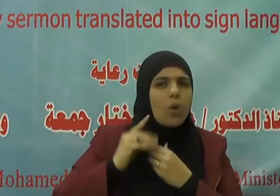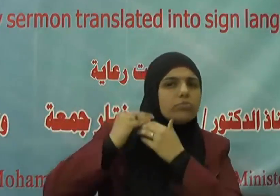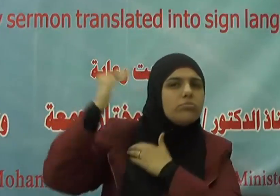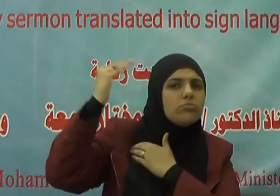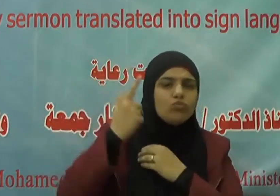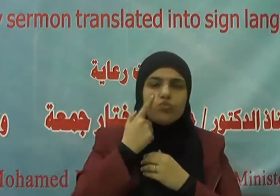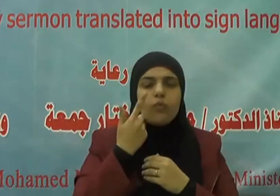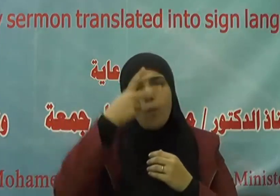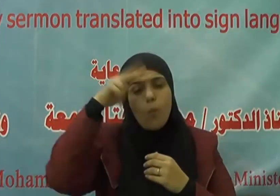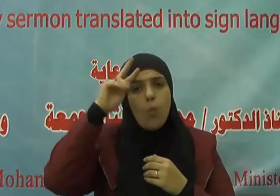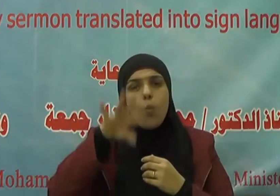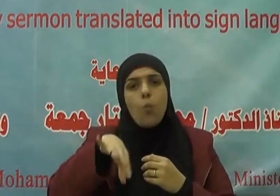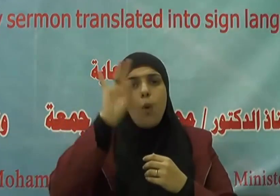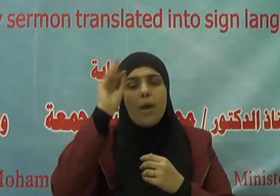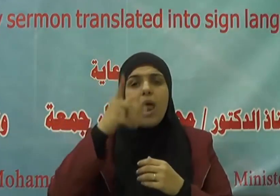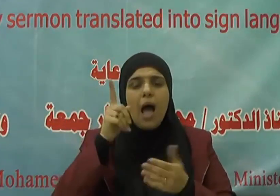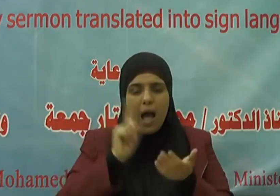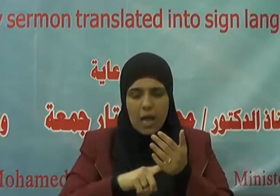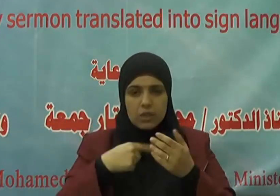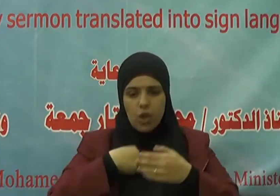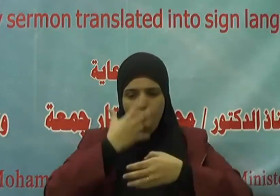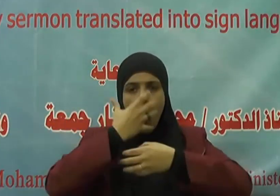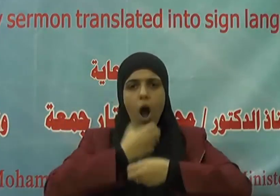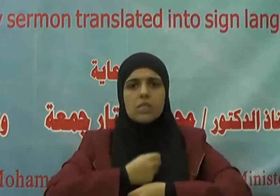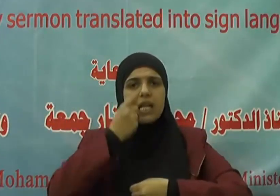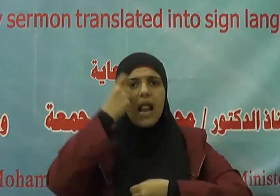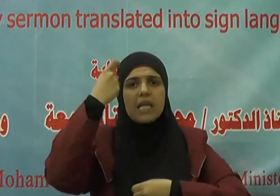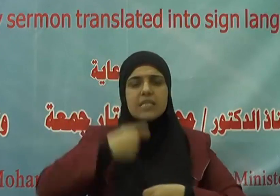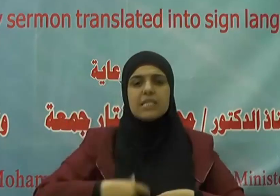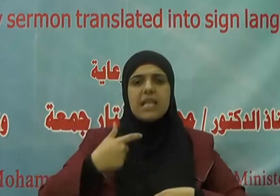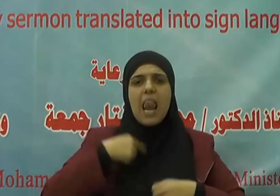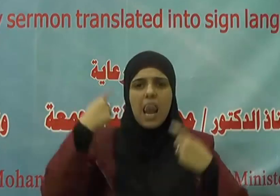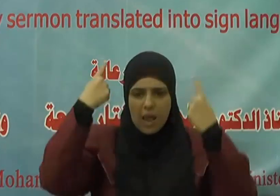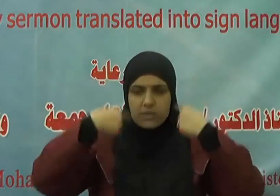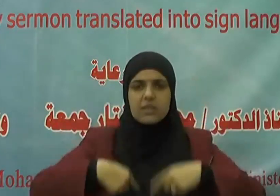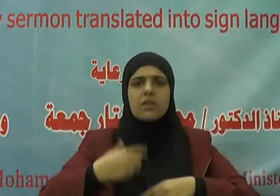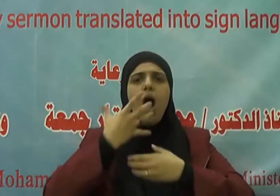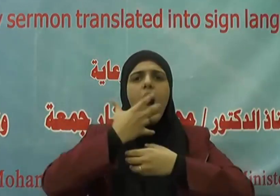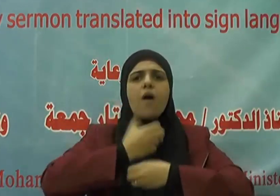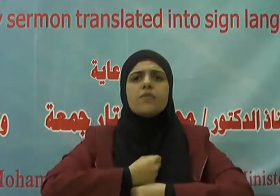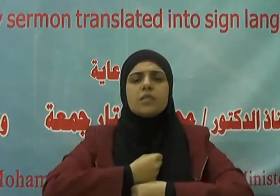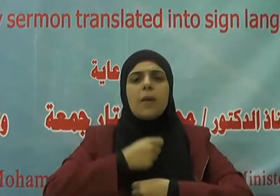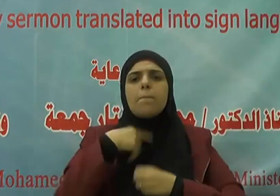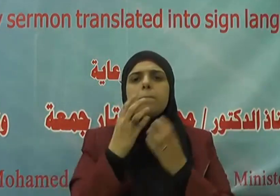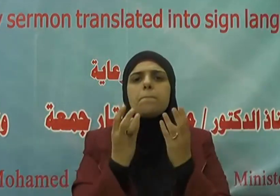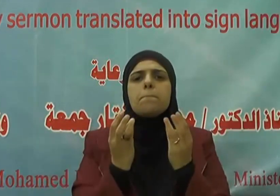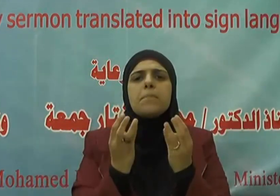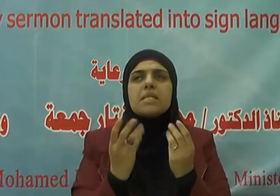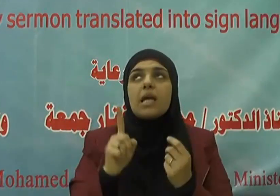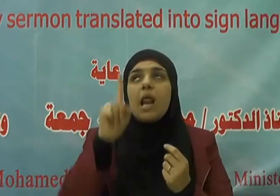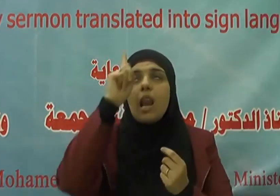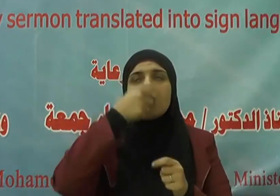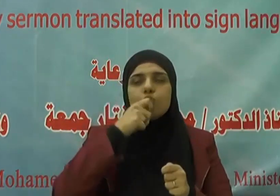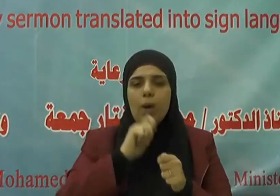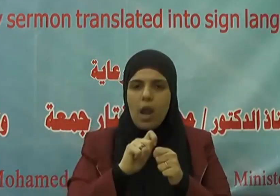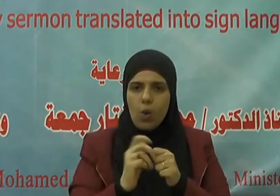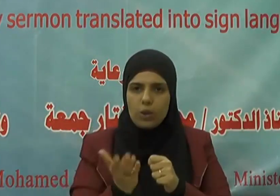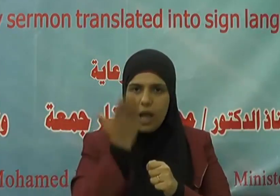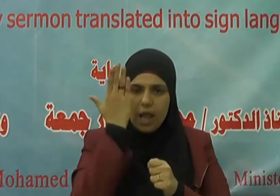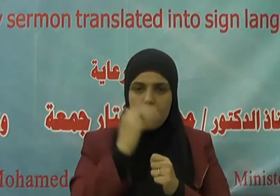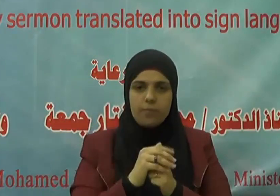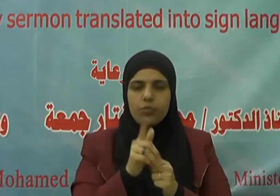أن يحصن الإنسان نفسه بذكر الله تعالى